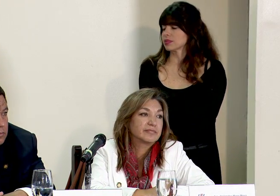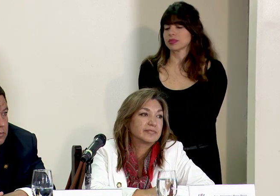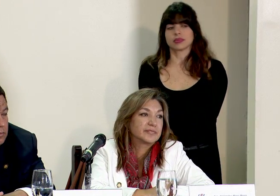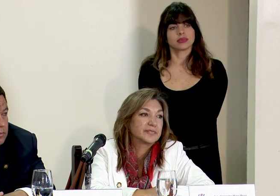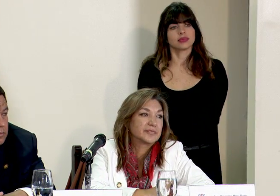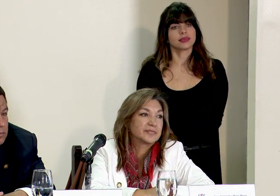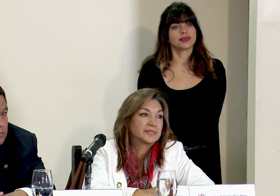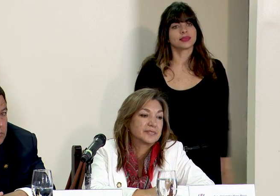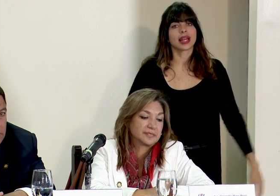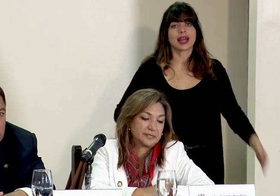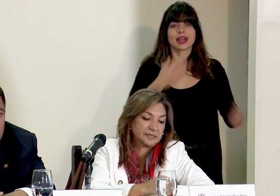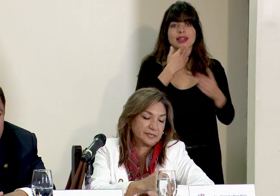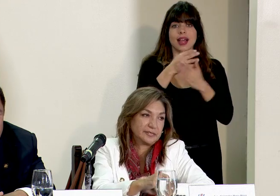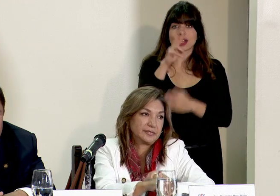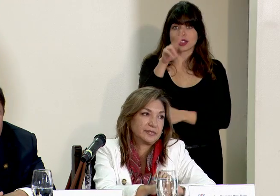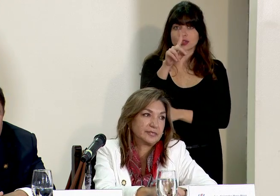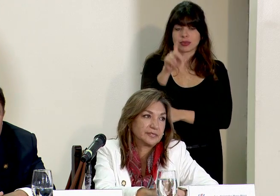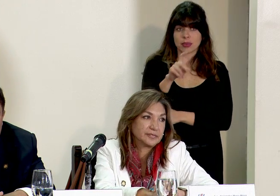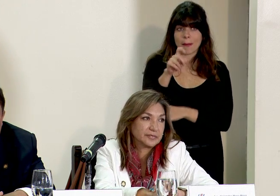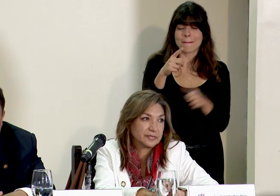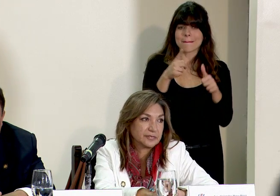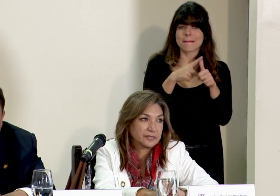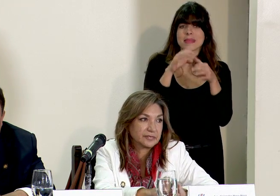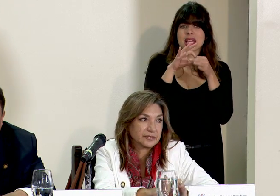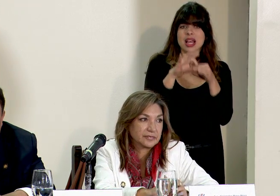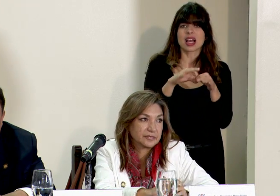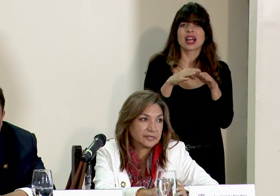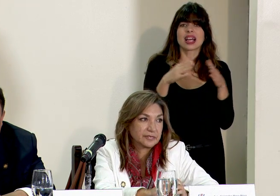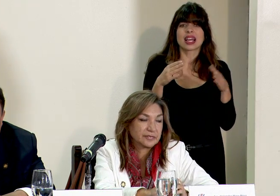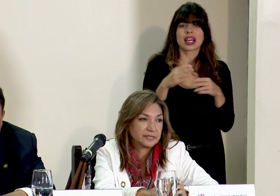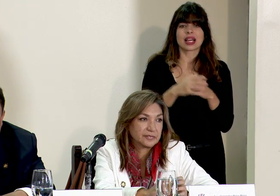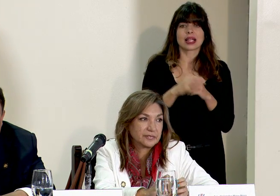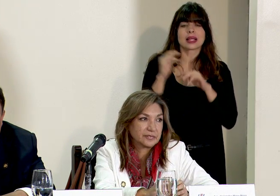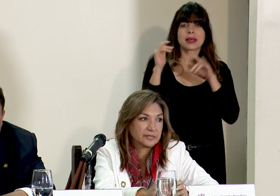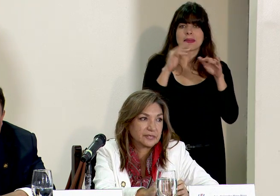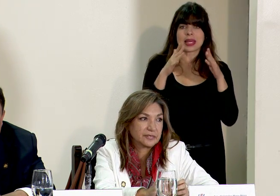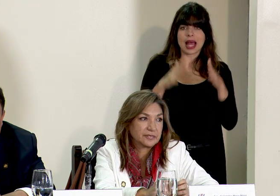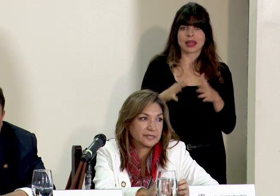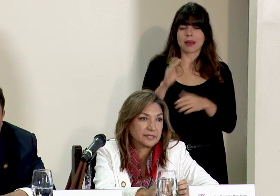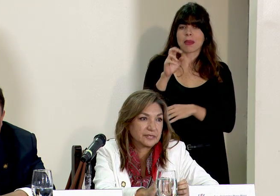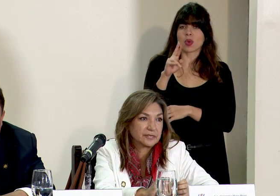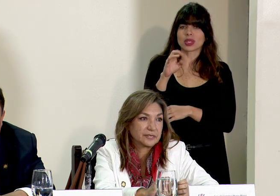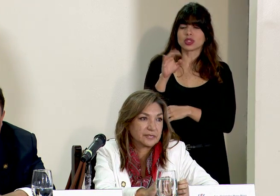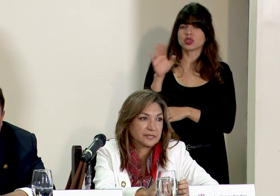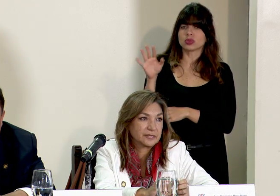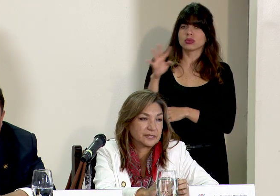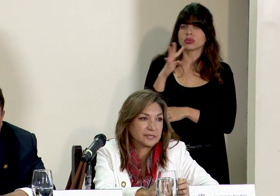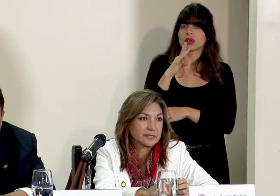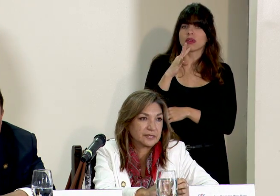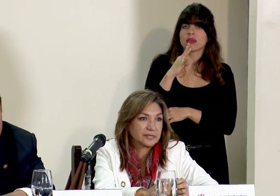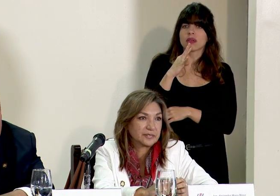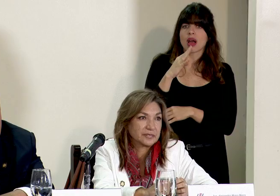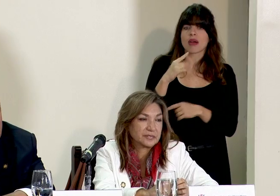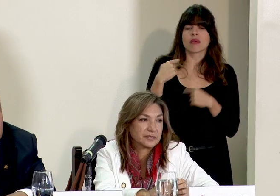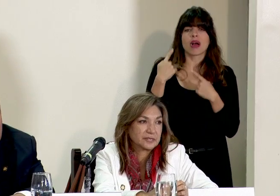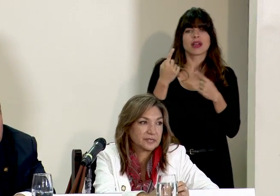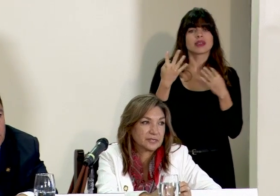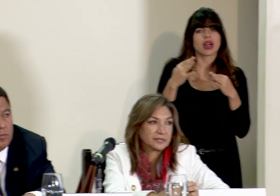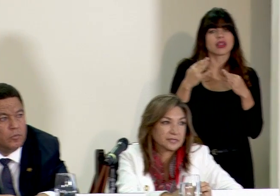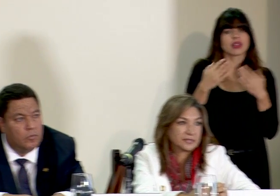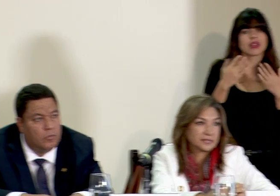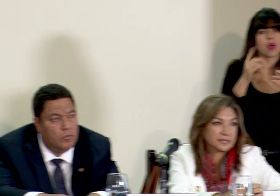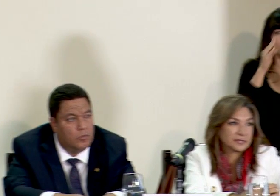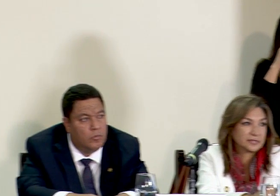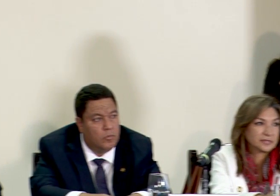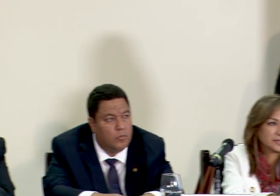gracias son dos consultitas la primera tiene que ver sobre lo de los inmigrantes don Mauricio usted hablaba de que se les están tratando de dar un